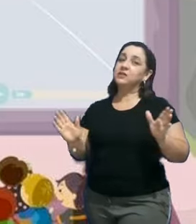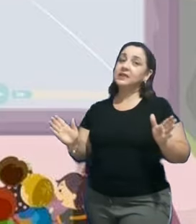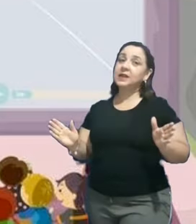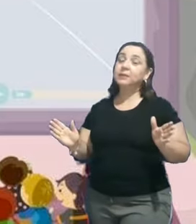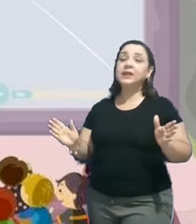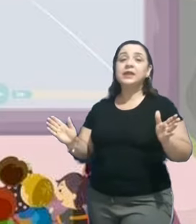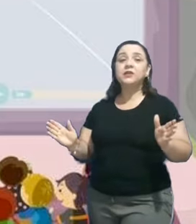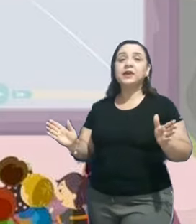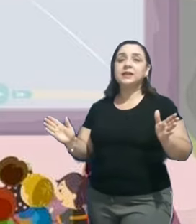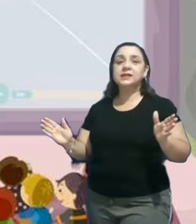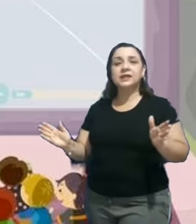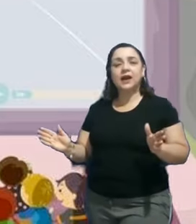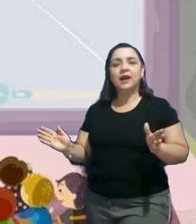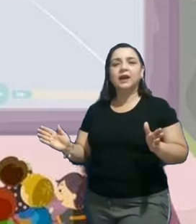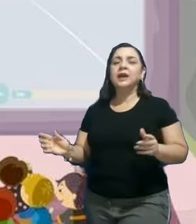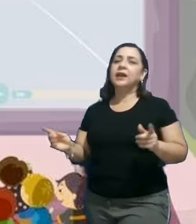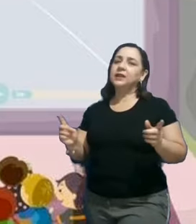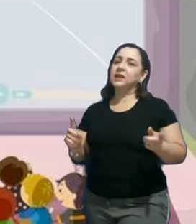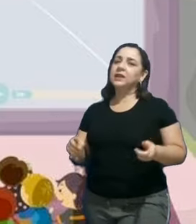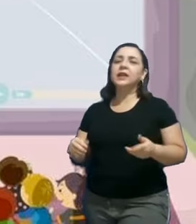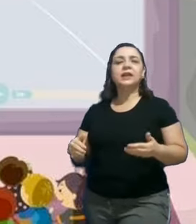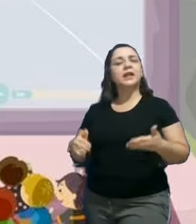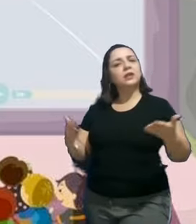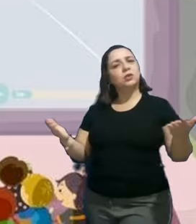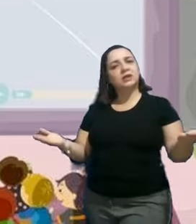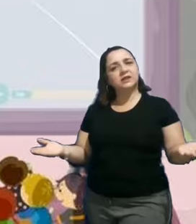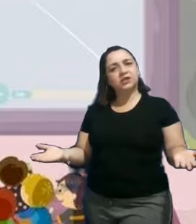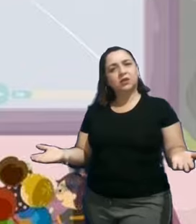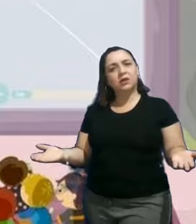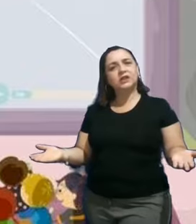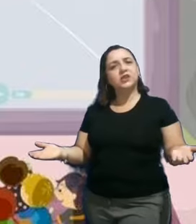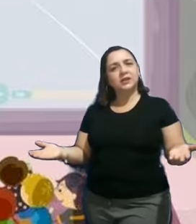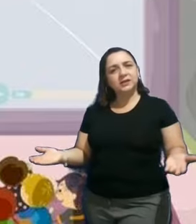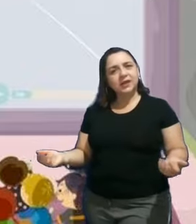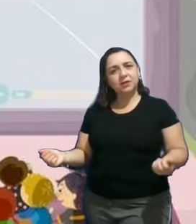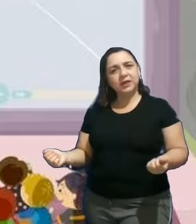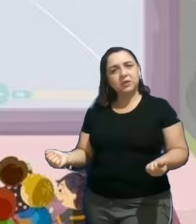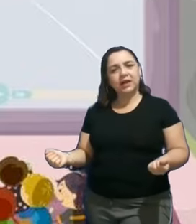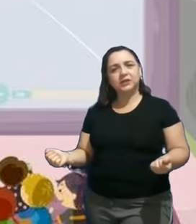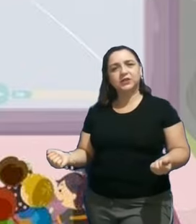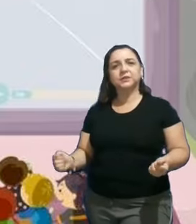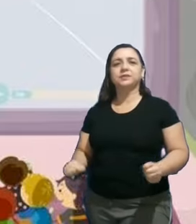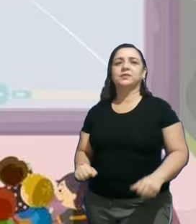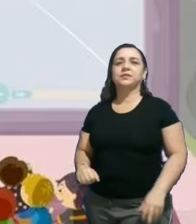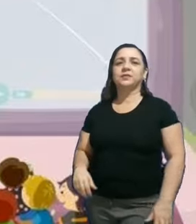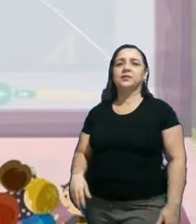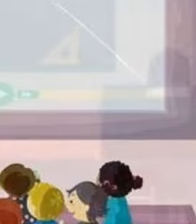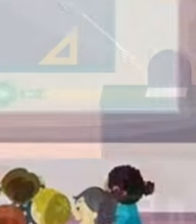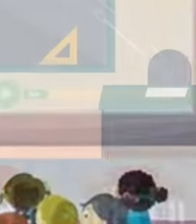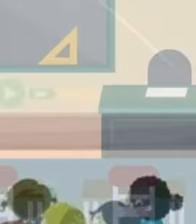a gente vai saber diferenciar, entender que nem todas as escolas são iguais.